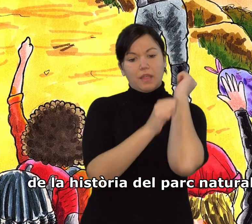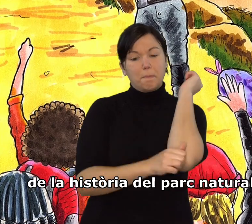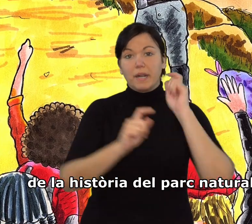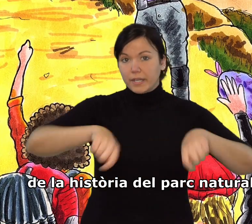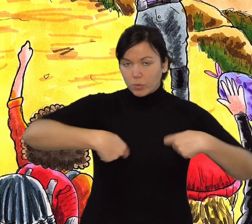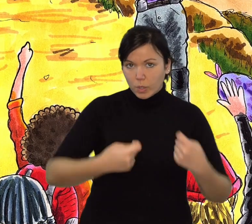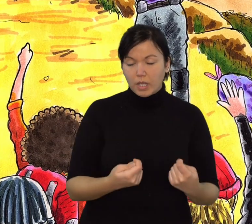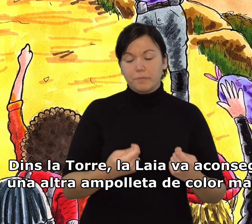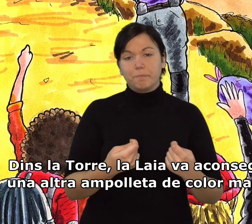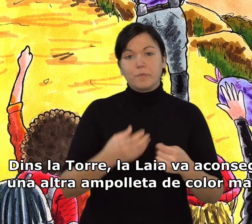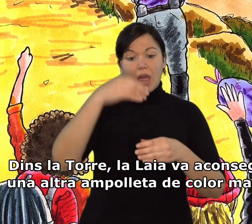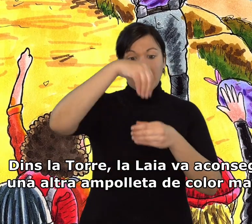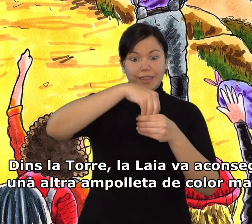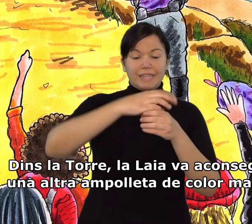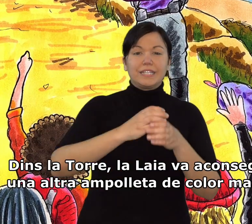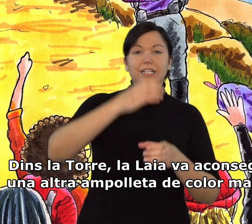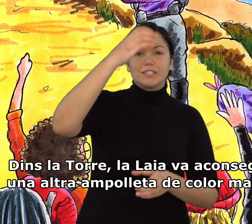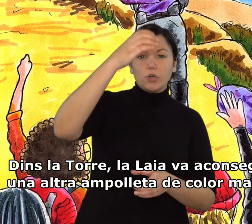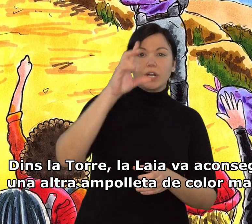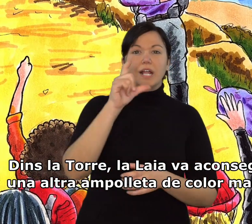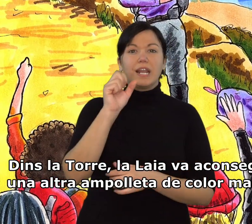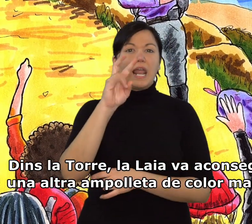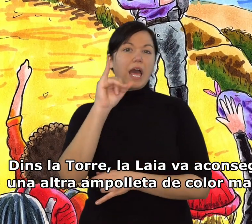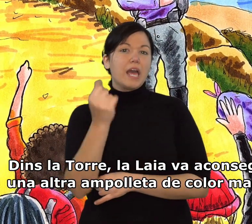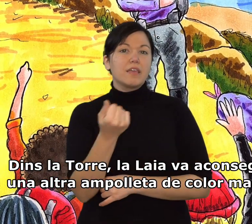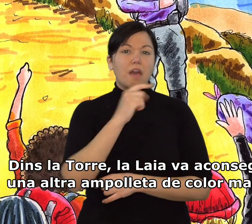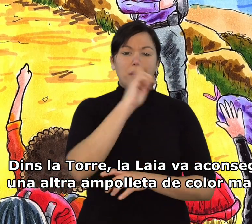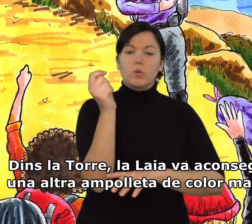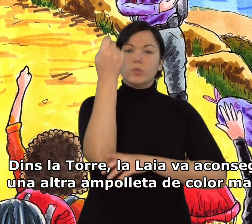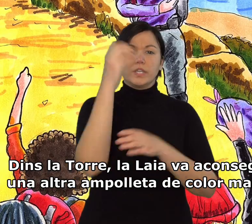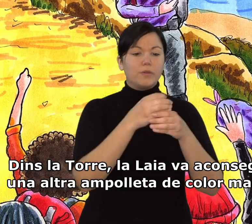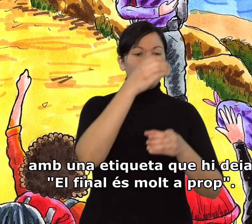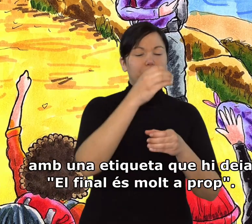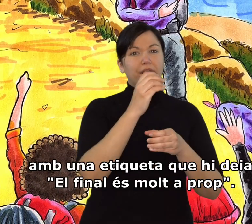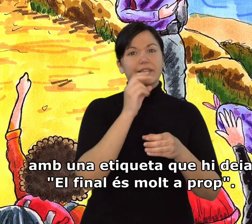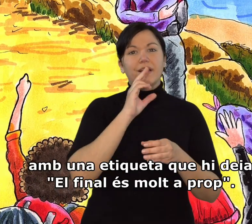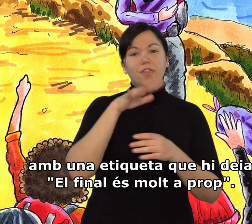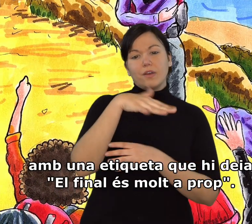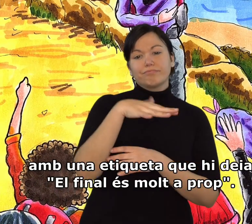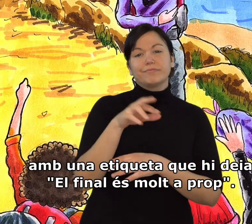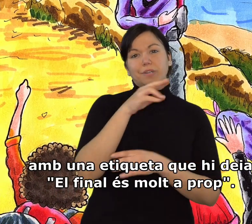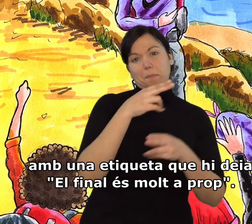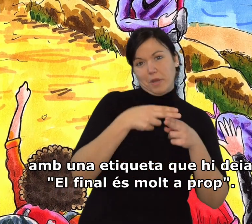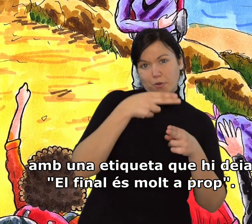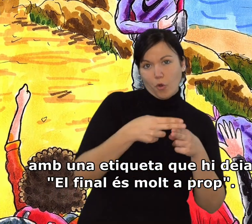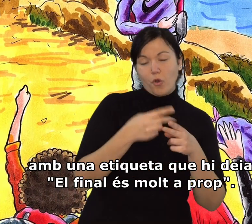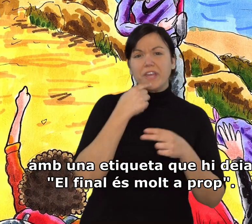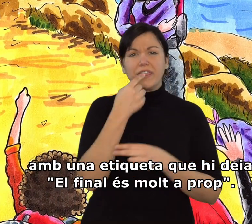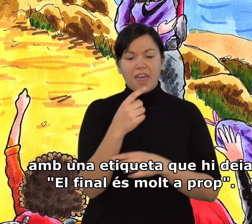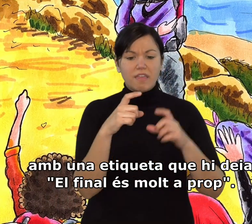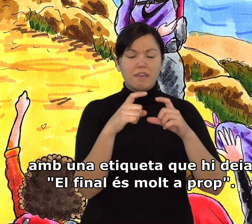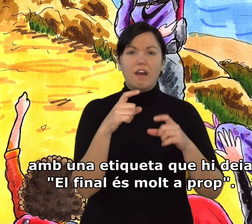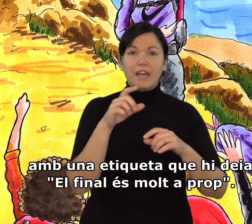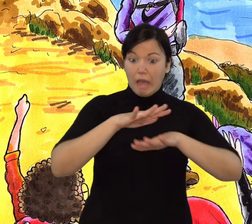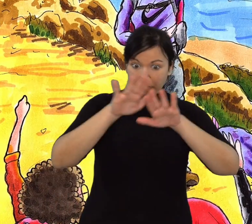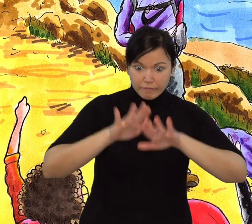parc natural. Dins la torre, la Laia va aconseguir una altra ampolleta de color marró, amb una etiqueta que hi deia «al final és